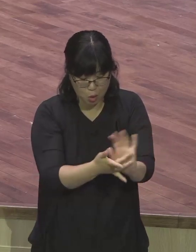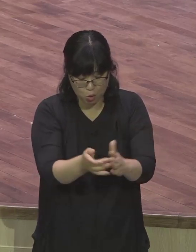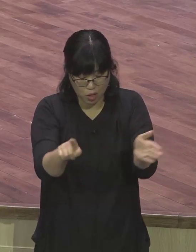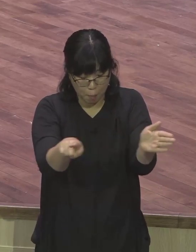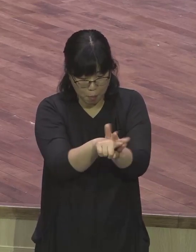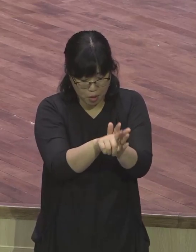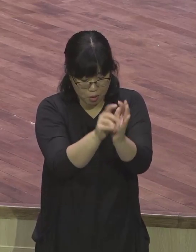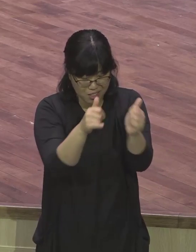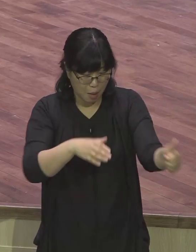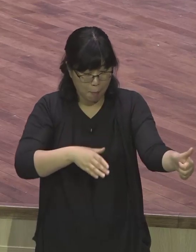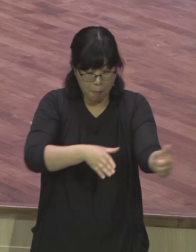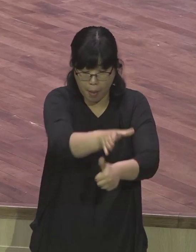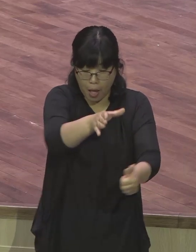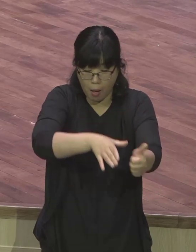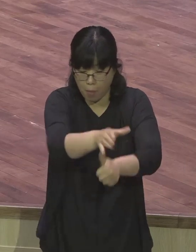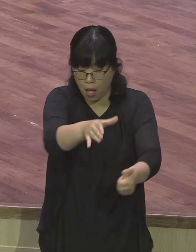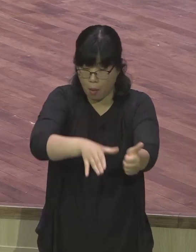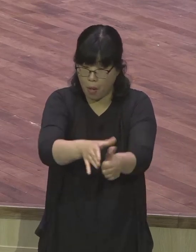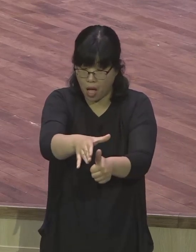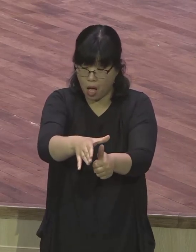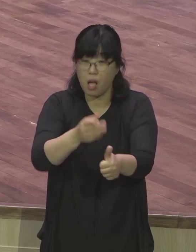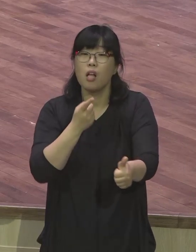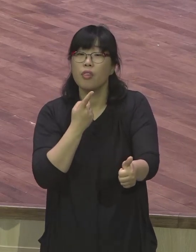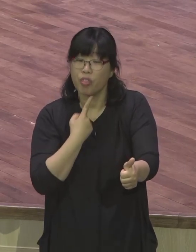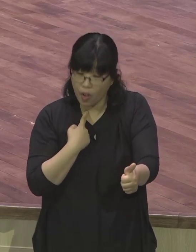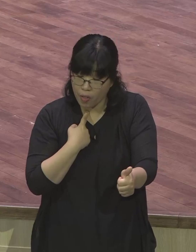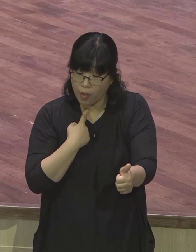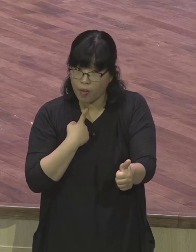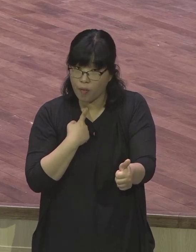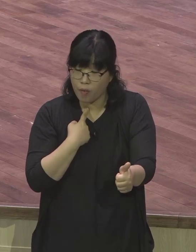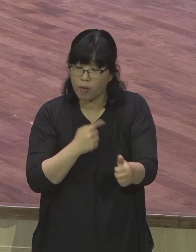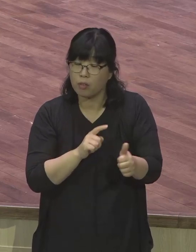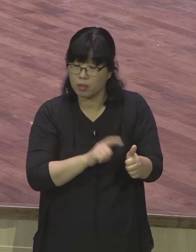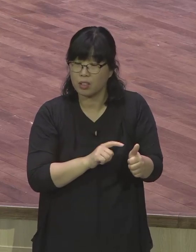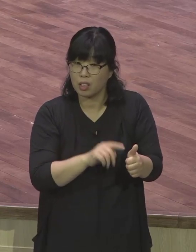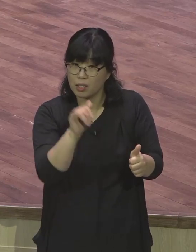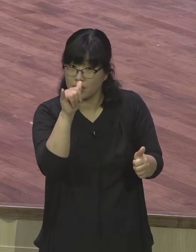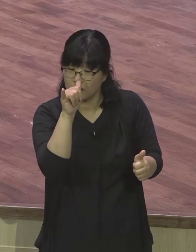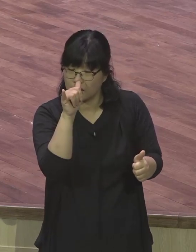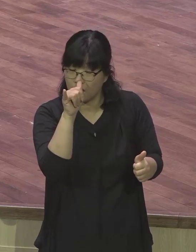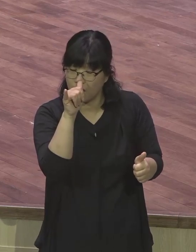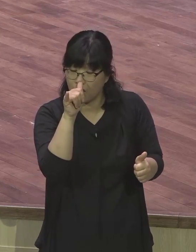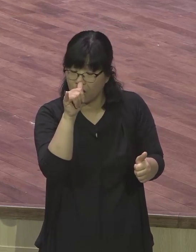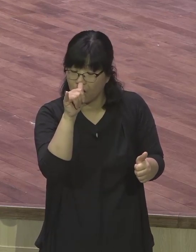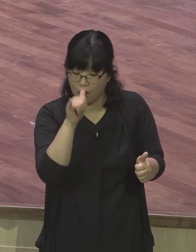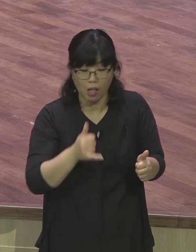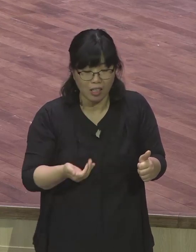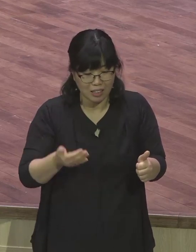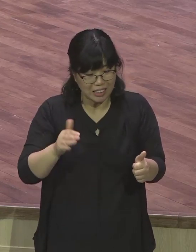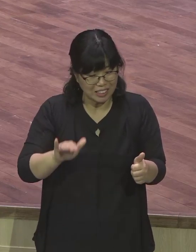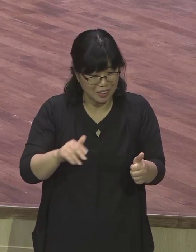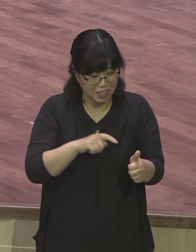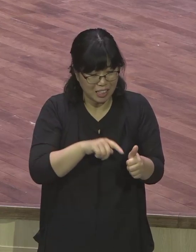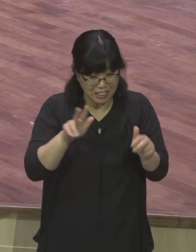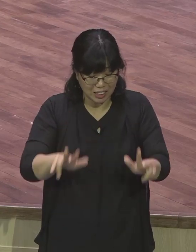가지고 다른 믿음을 가지고 신앙생활을 하고 있는 이스라엘 백성들에게 참된 복음을 전하고